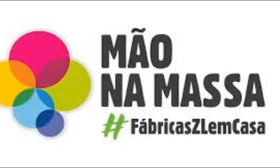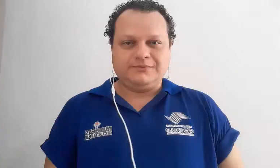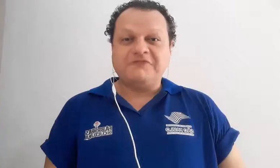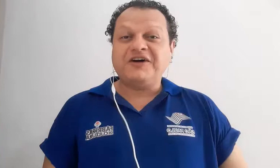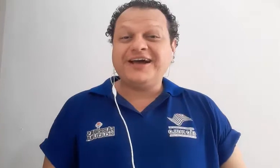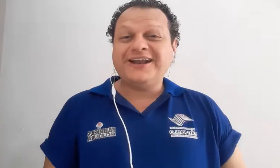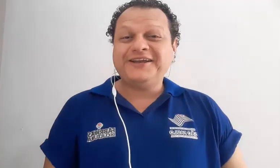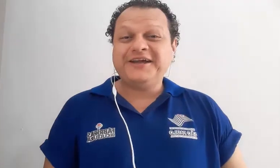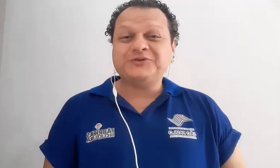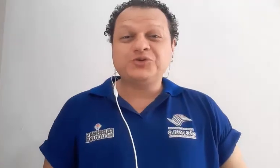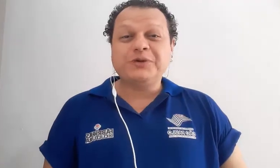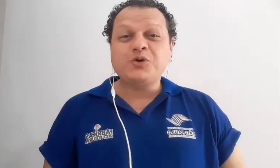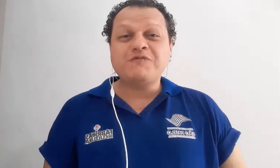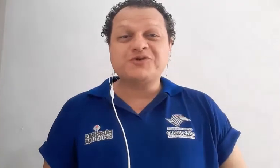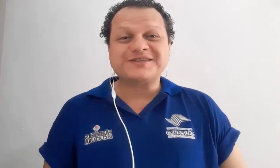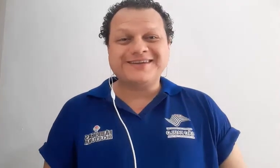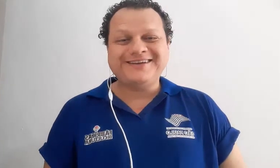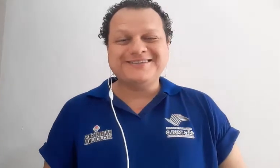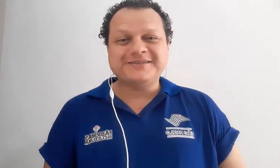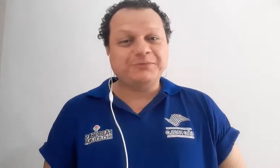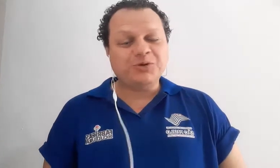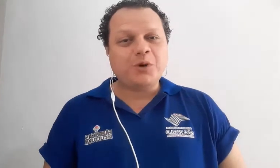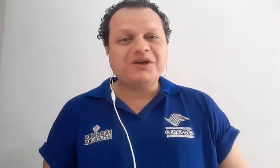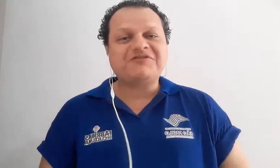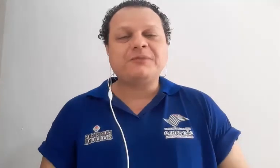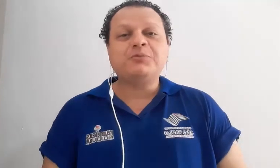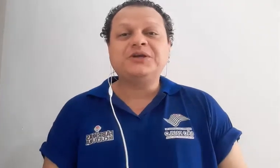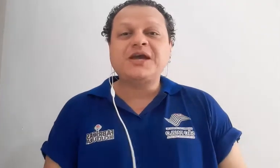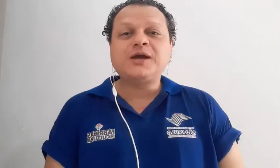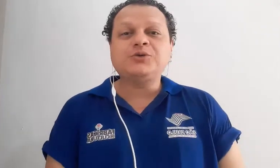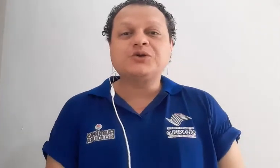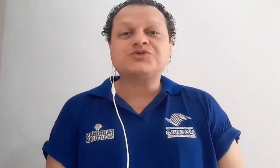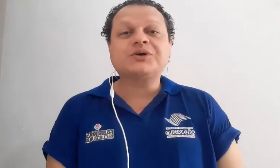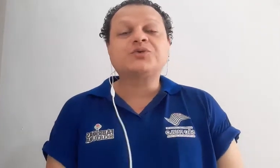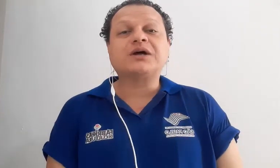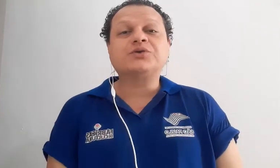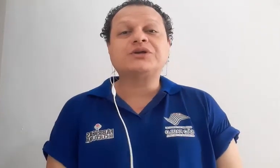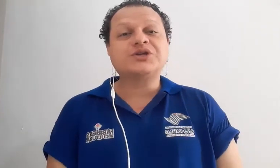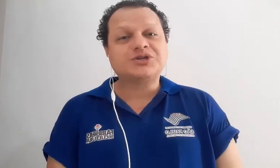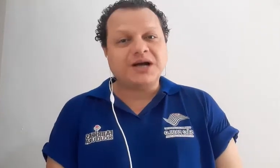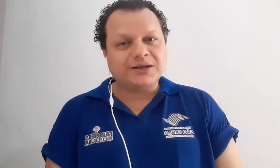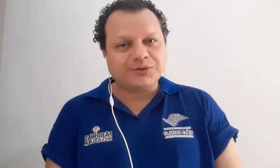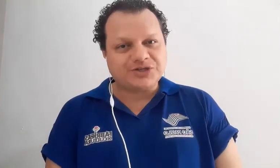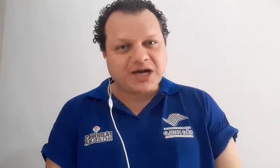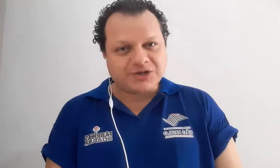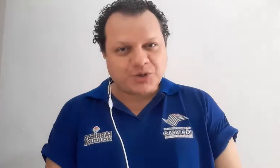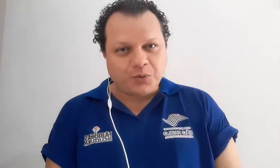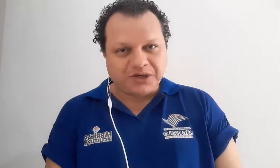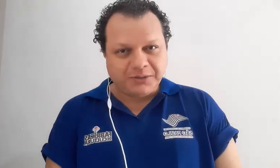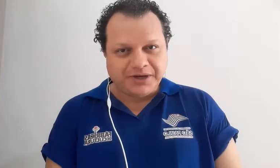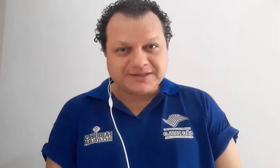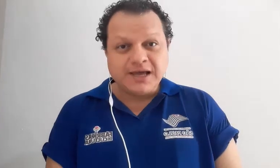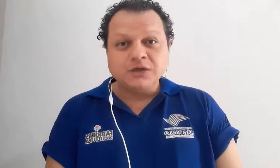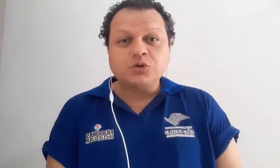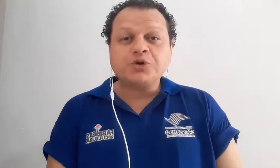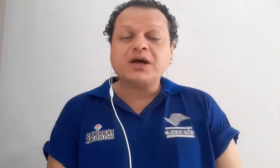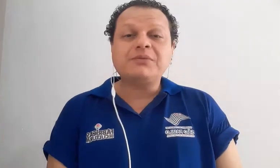Fala galerinha, tudo bem com vocês? Meu nome é Fábio Pinheiro, eu sou educador de teatro e de arte com libras do programa